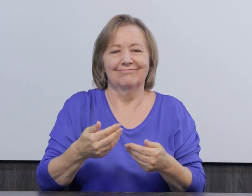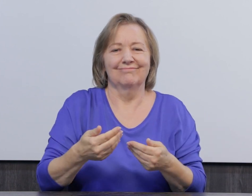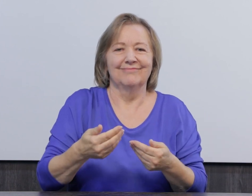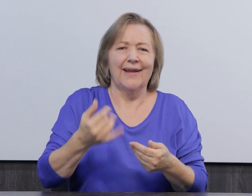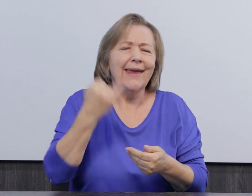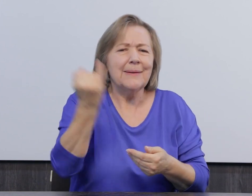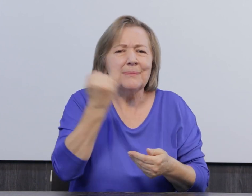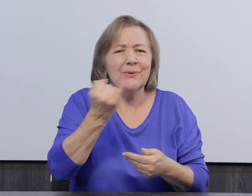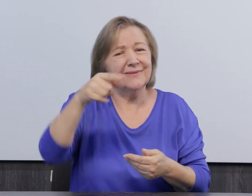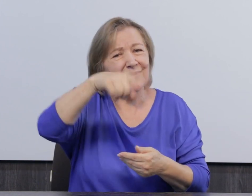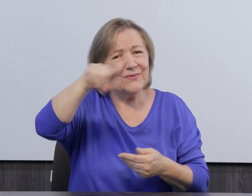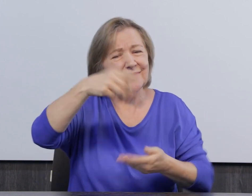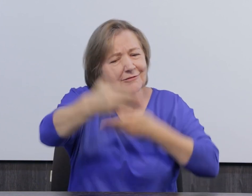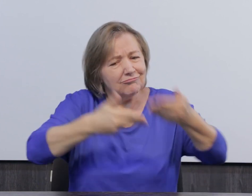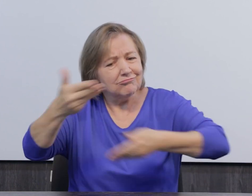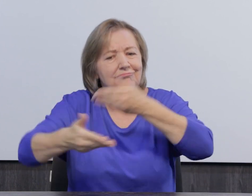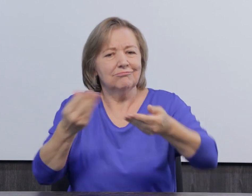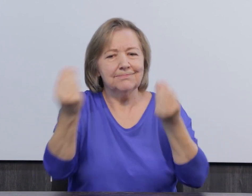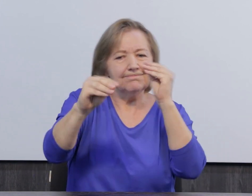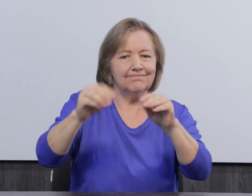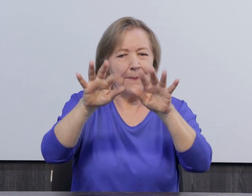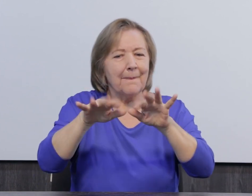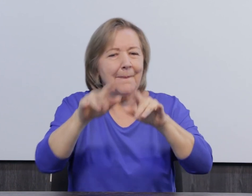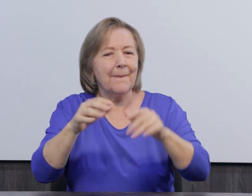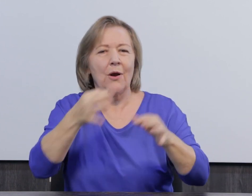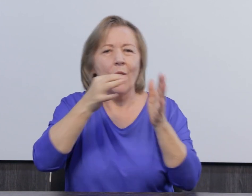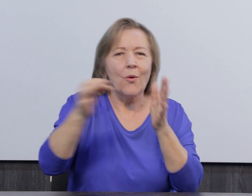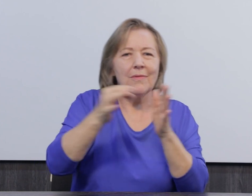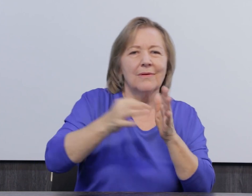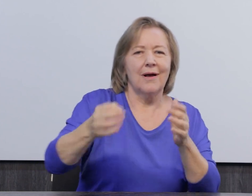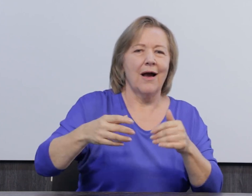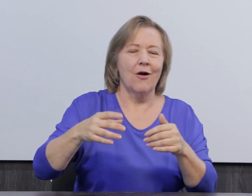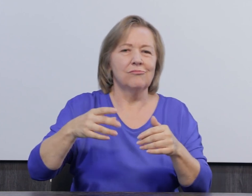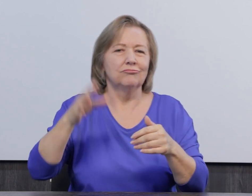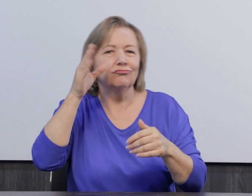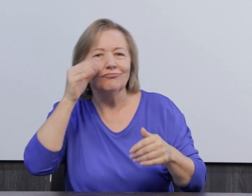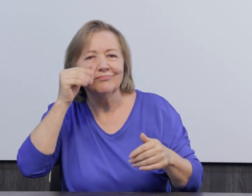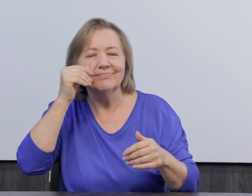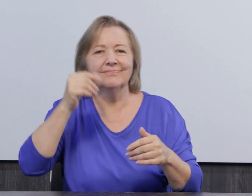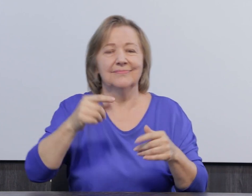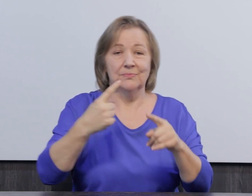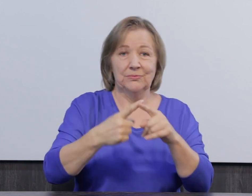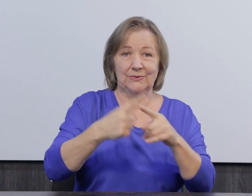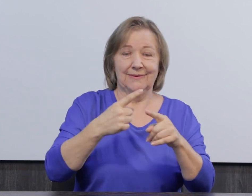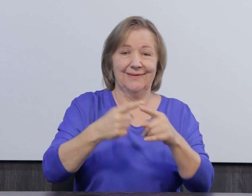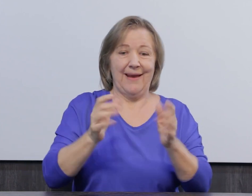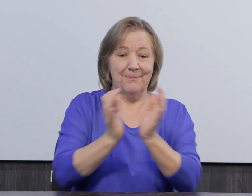É importante que vocês interajam por meio dos fóruns, também nas lives, por meio dos chats.